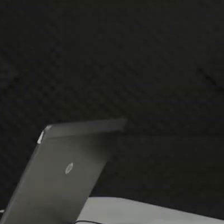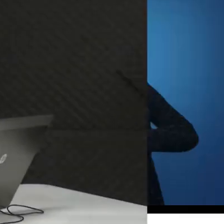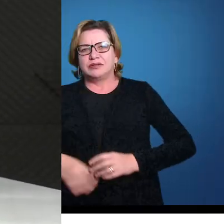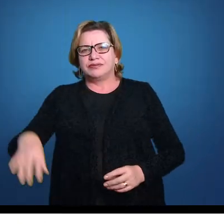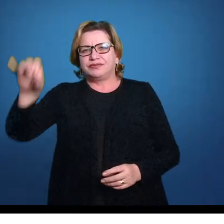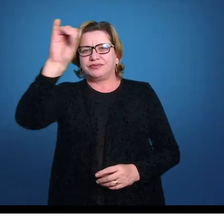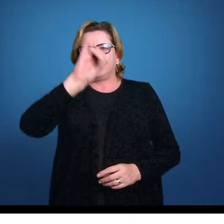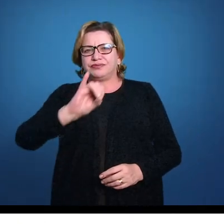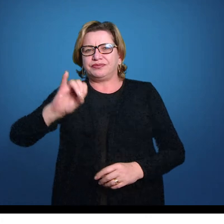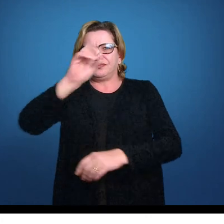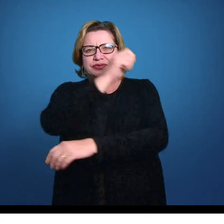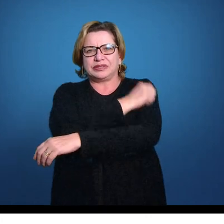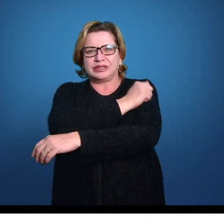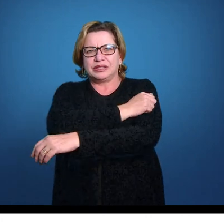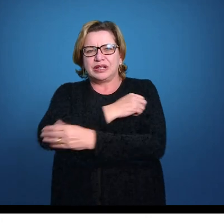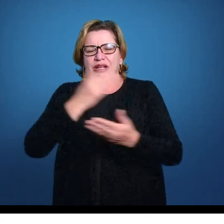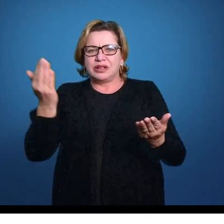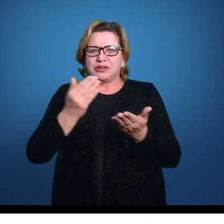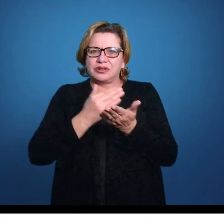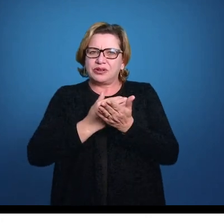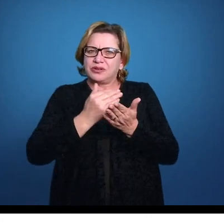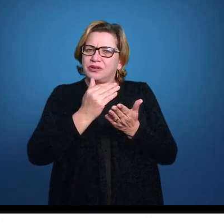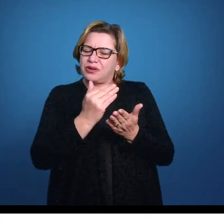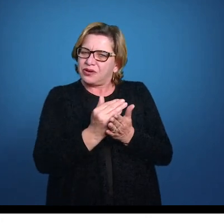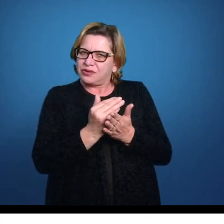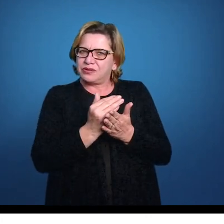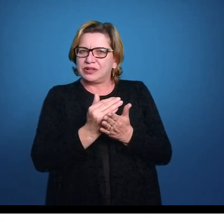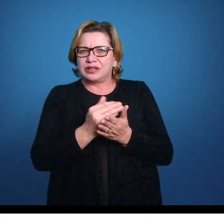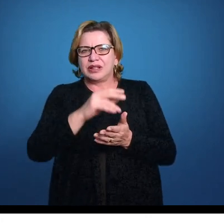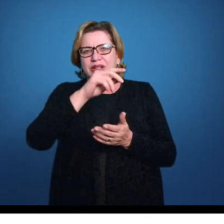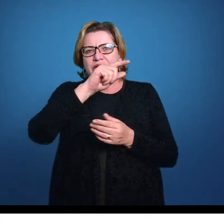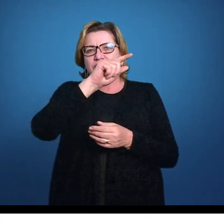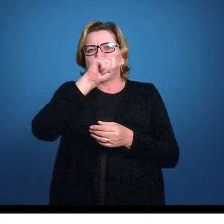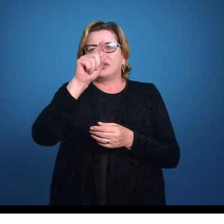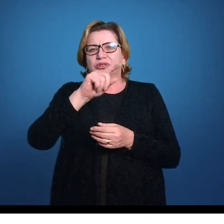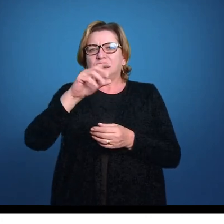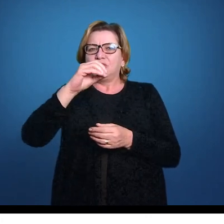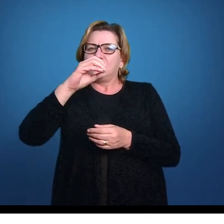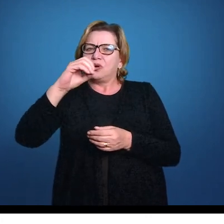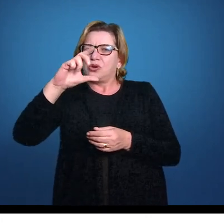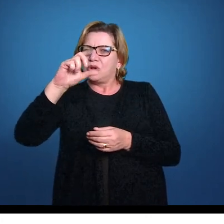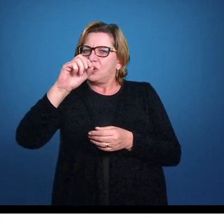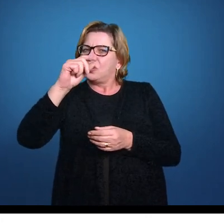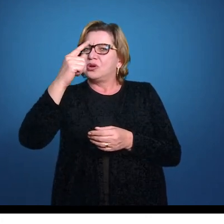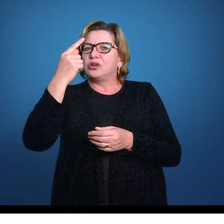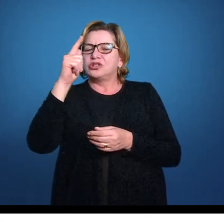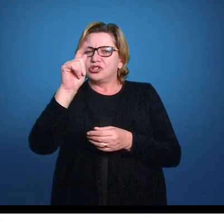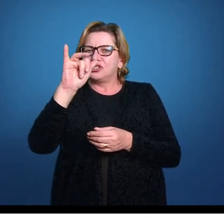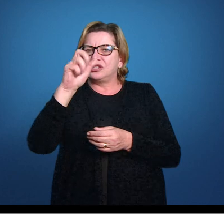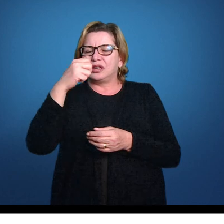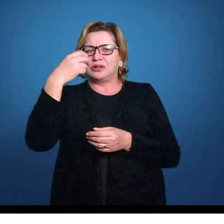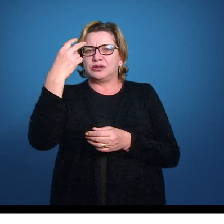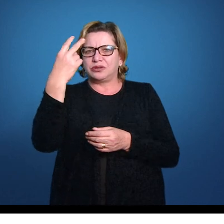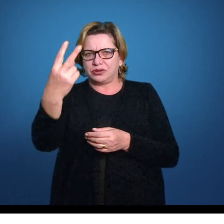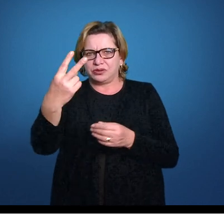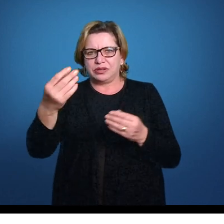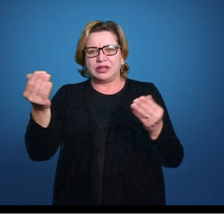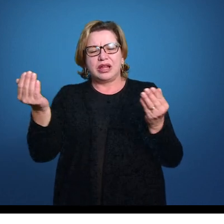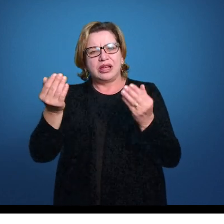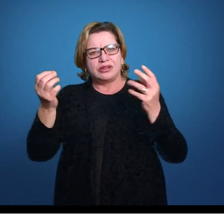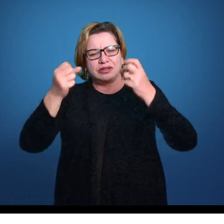Olá alunos, a gente começa então com a nossa Zoologia 2, a gente vai estar trabalhando então um grupo